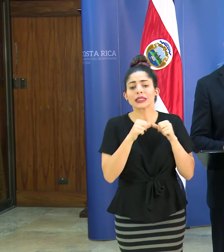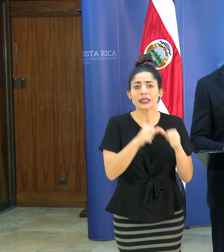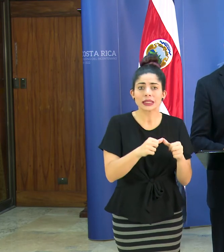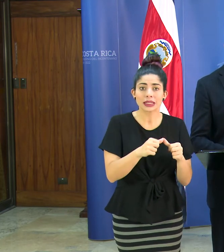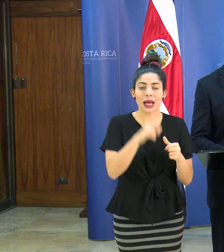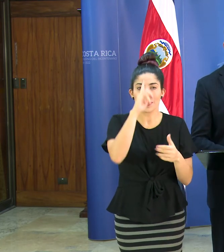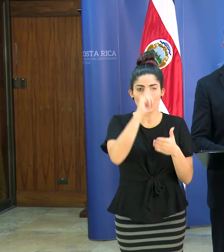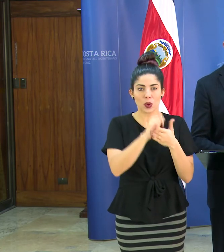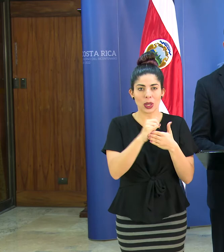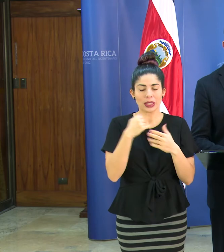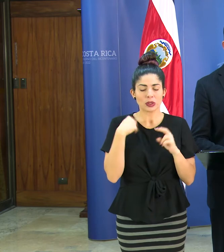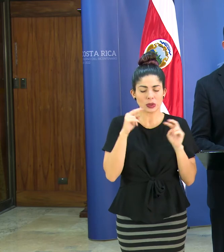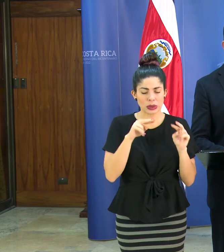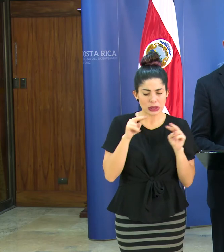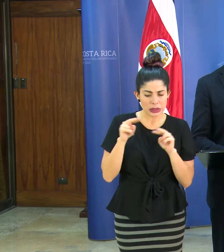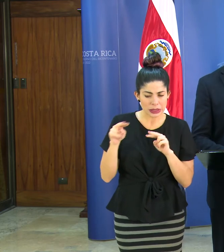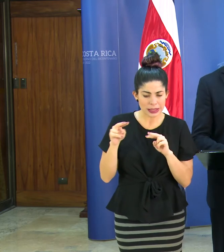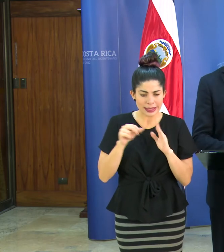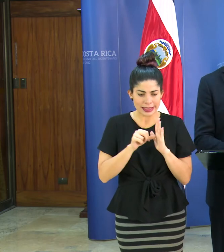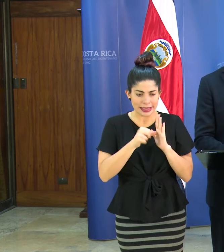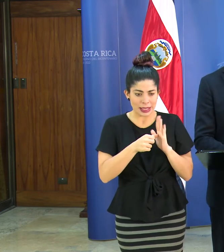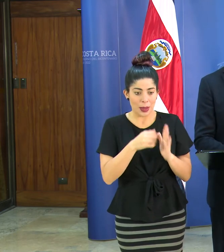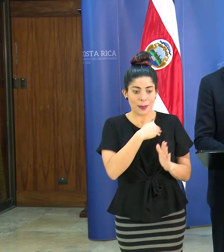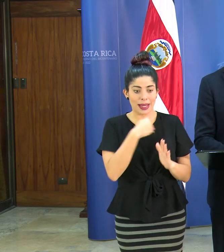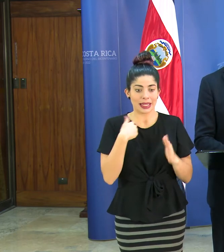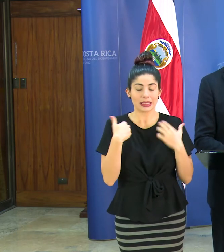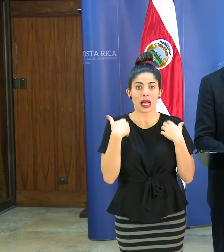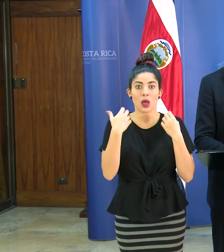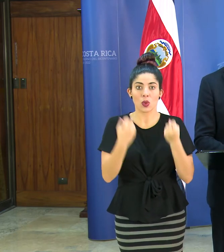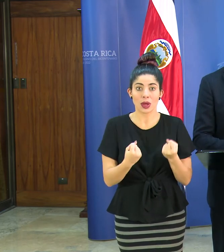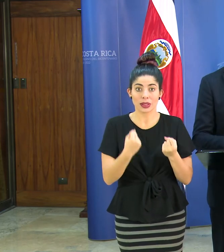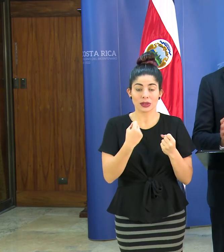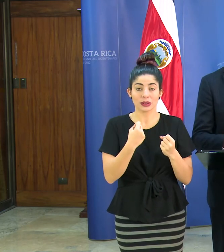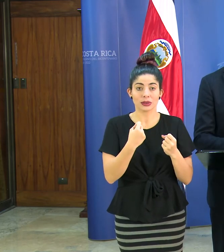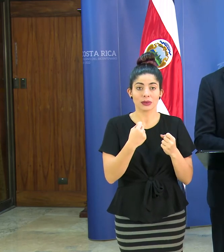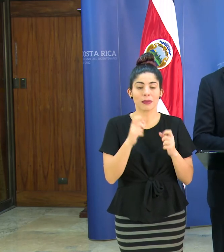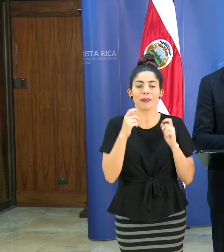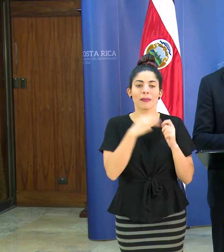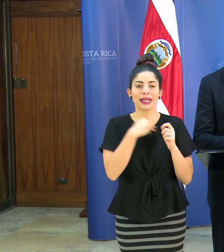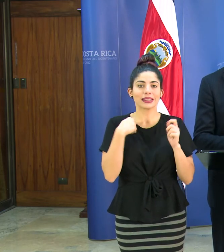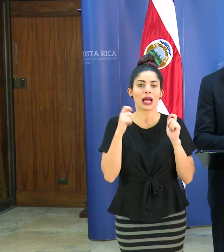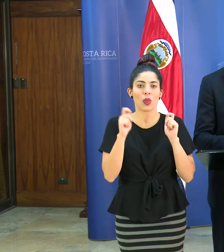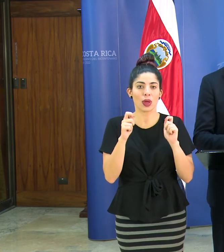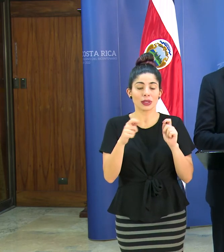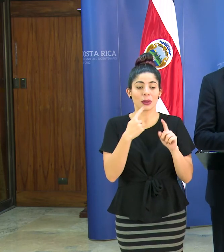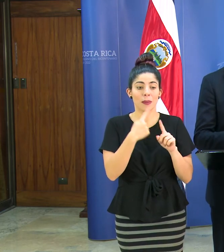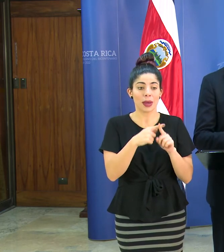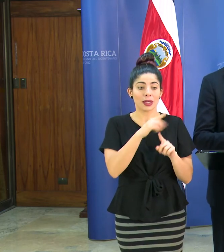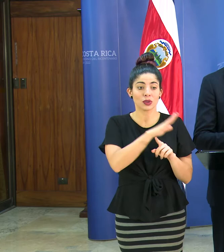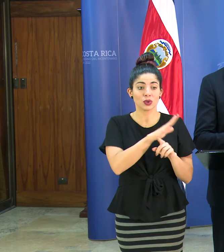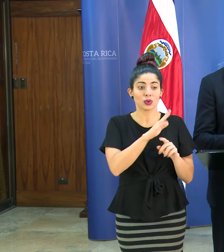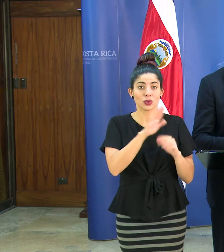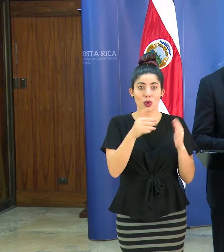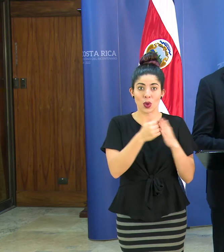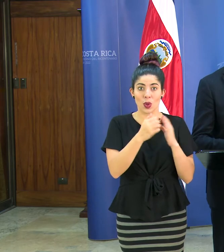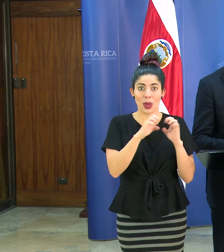estado haciendo todo ese énfasis y que la ministra de educación y sus viceministros y personal han estado totalmente activos ven que el